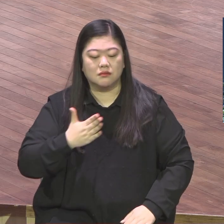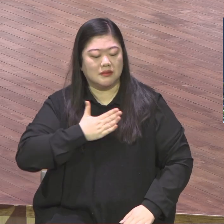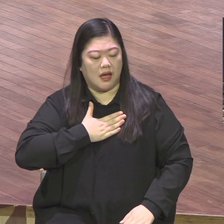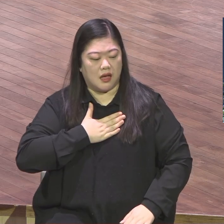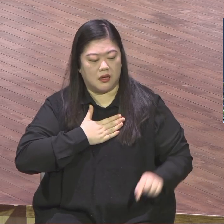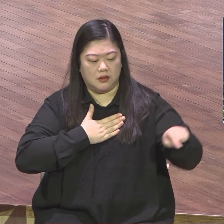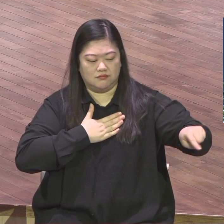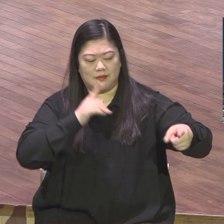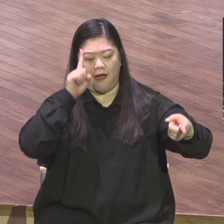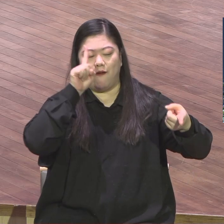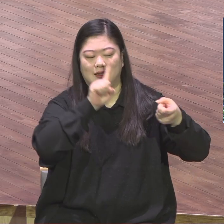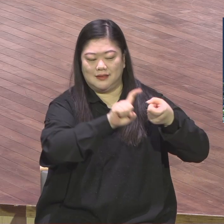거짓말합니까